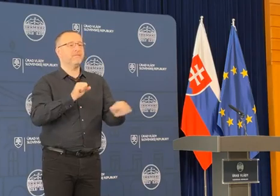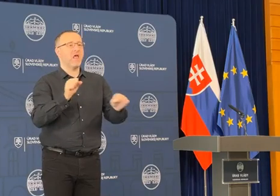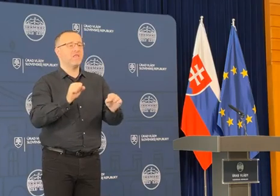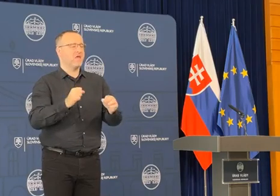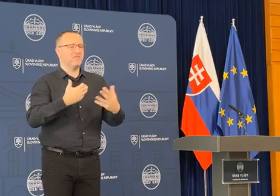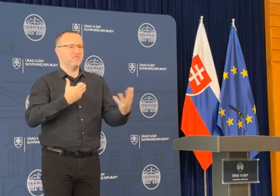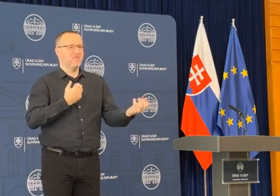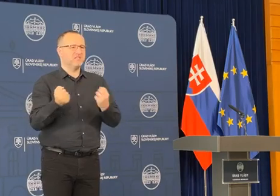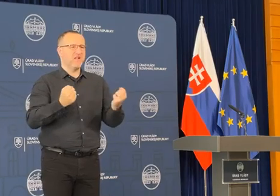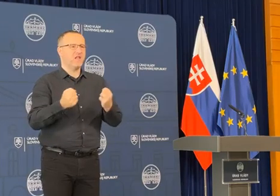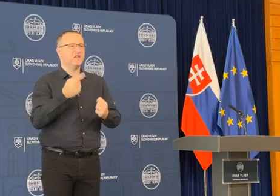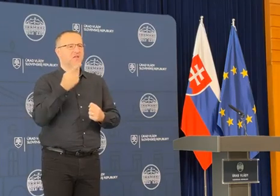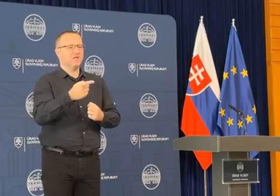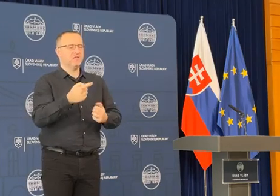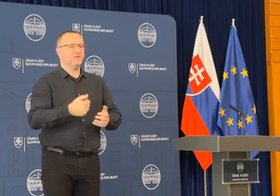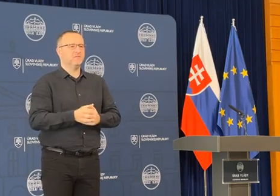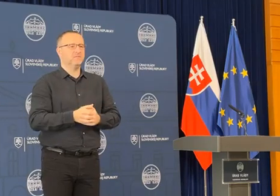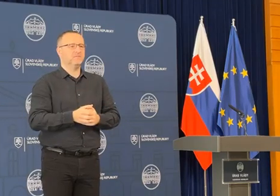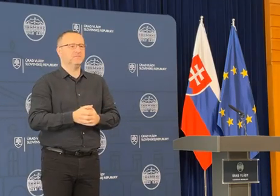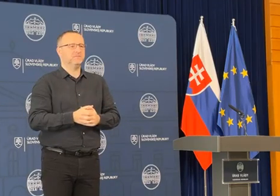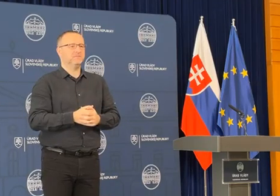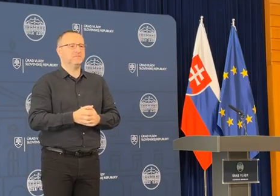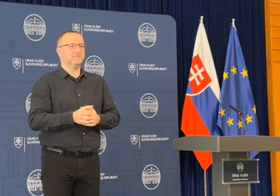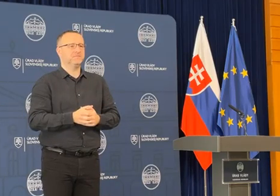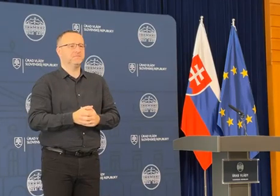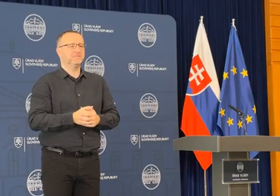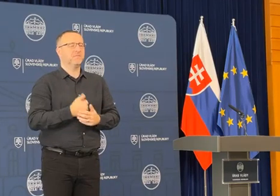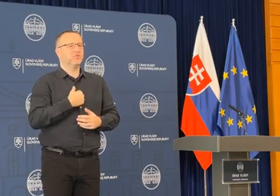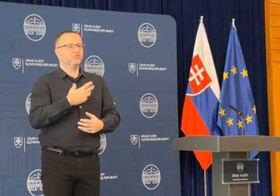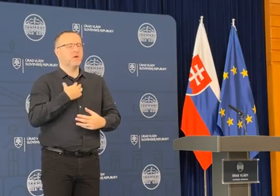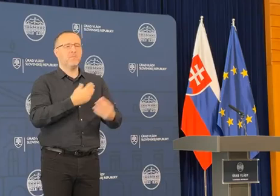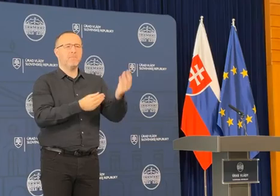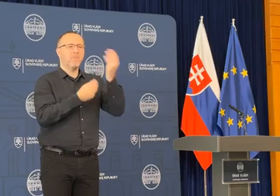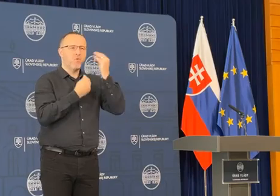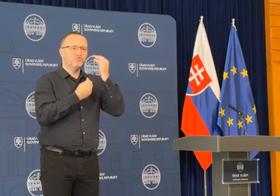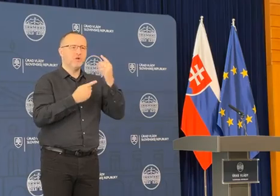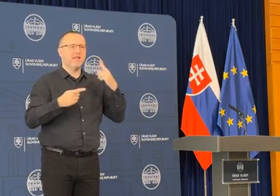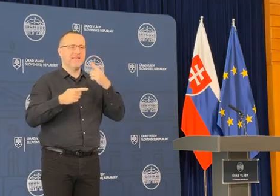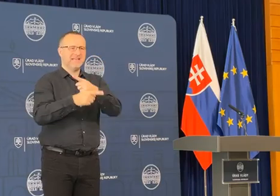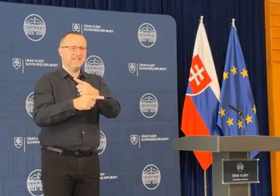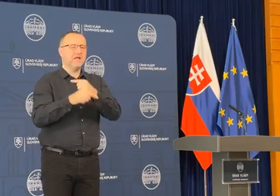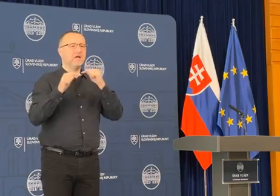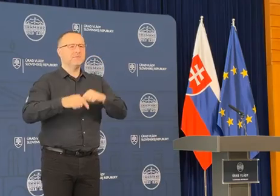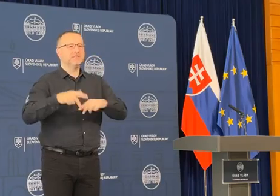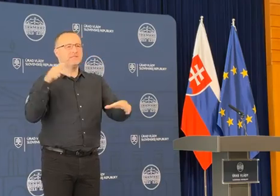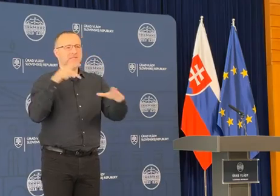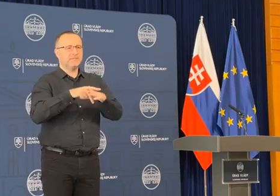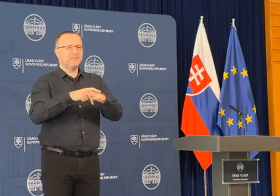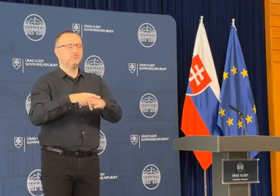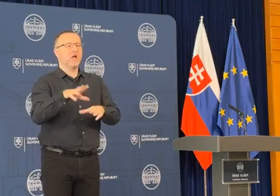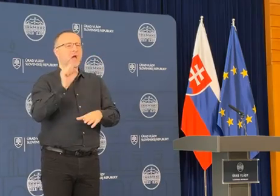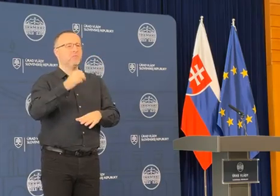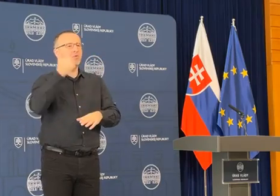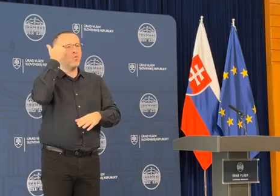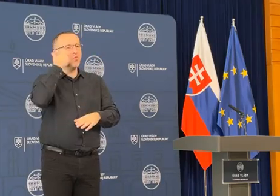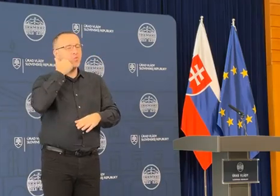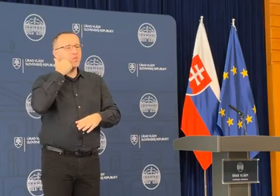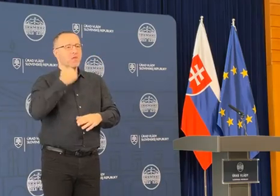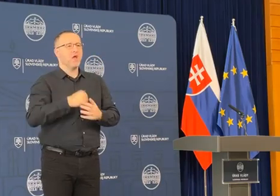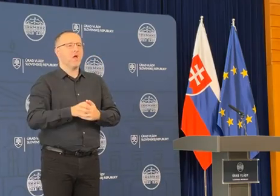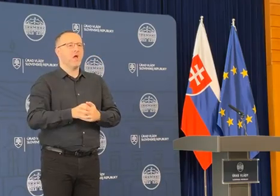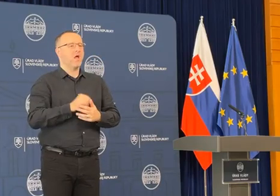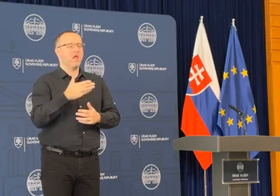nezvládli v takéto miere. Čiže poučili sme sa z tých kríz a dnes sme to zabezpečili tak, aby občania tým postinutí